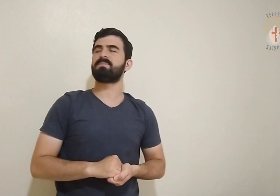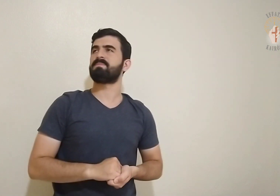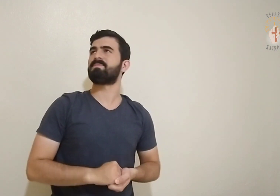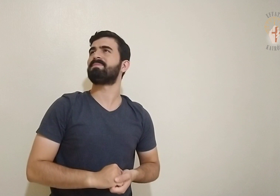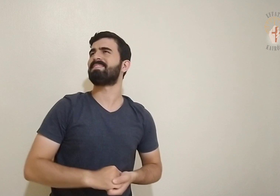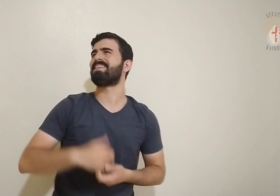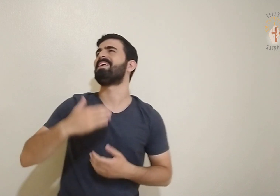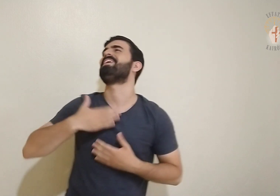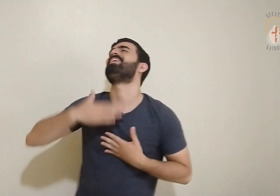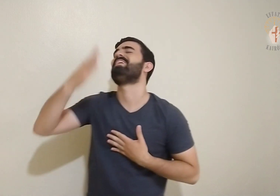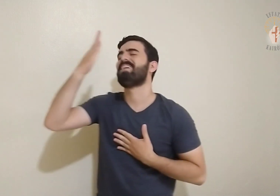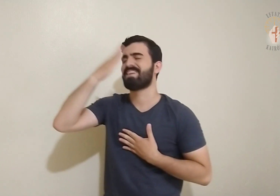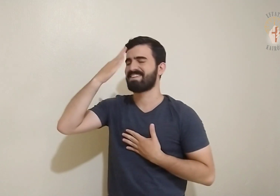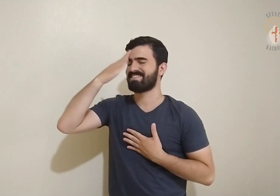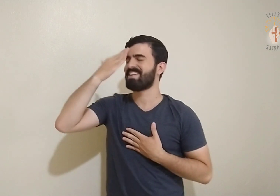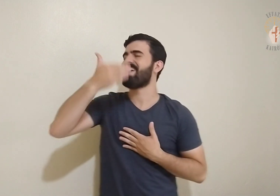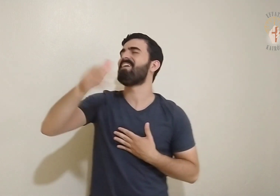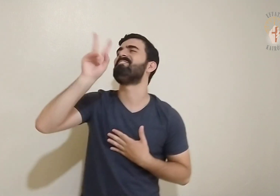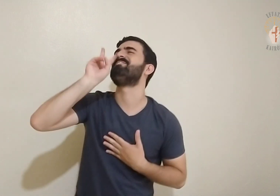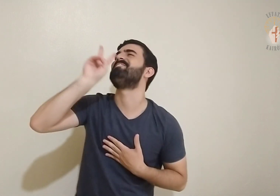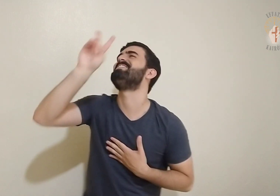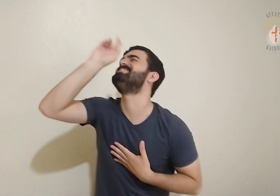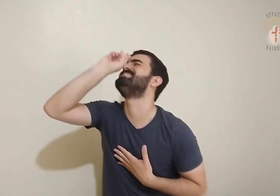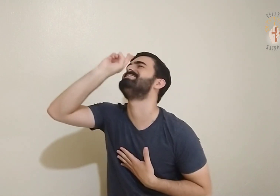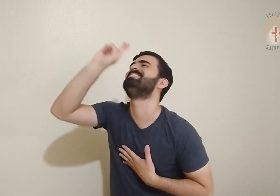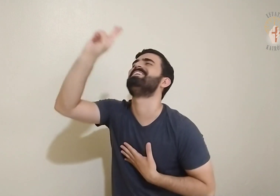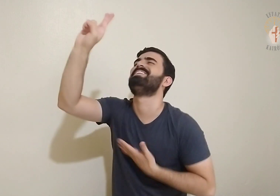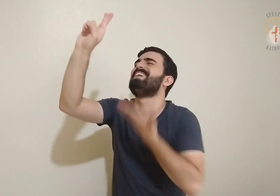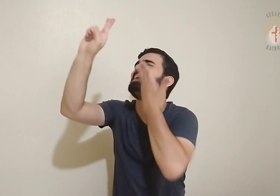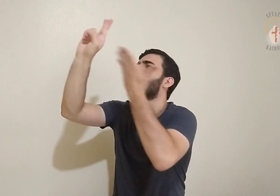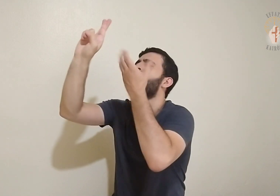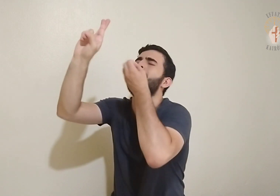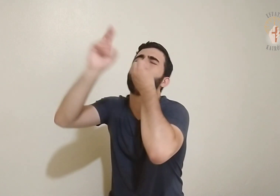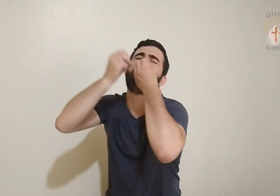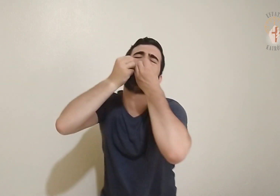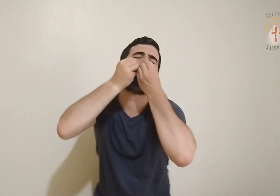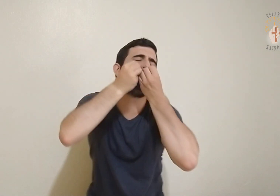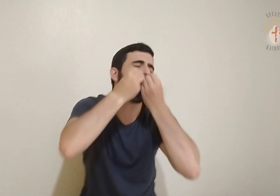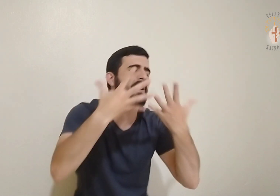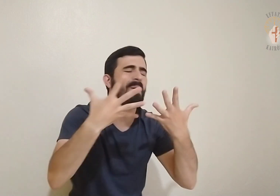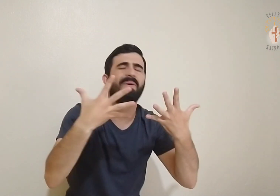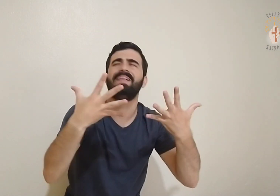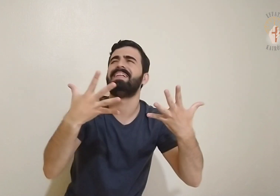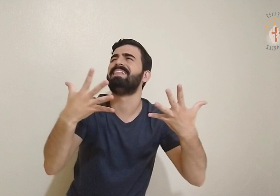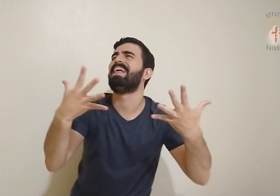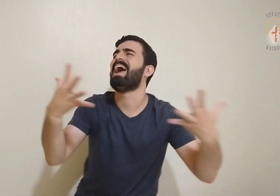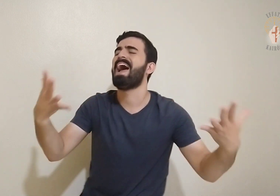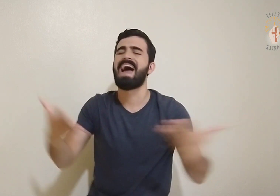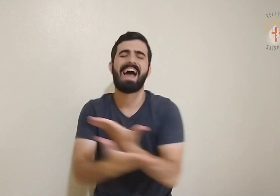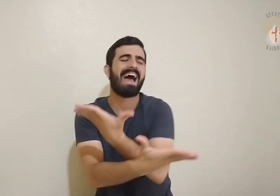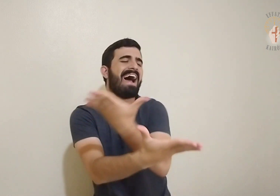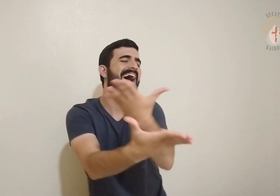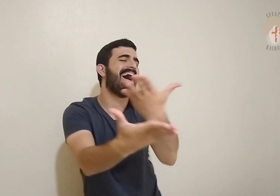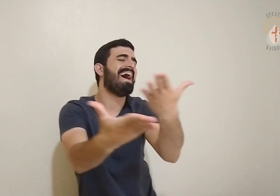Sei que a bondade do Senhor eu hei de ver Na terra dos viventes